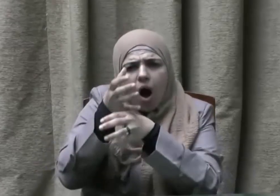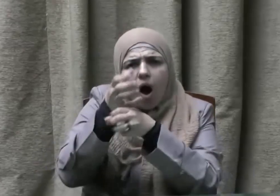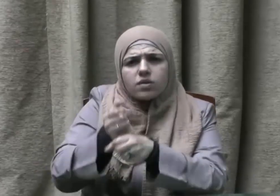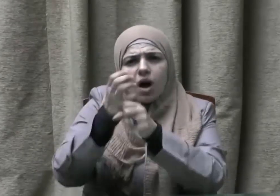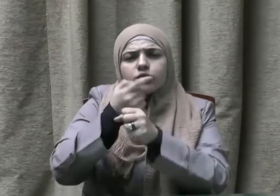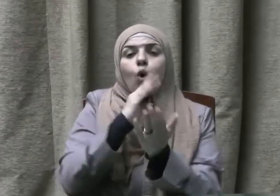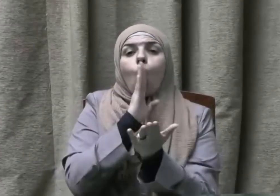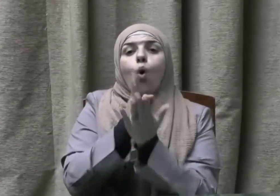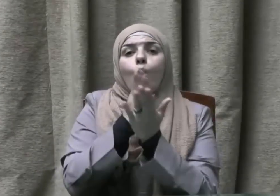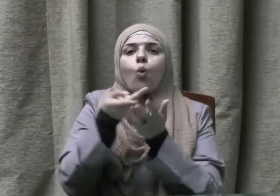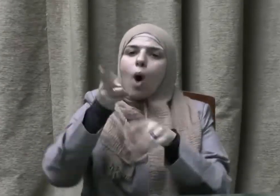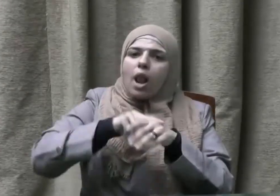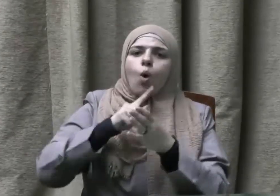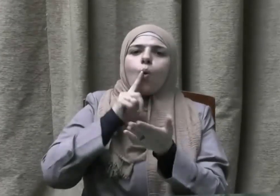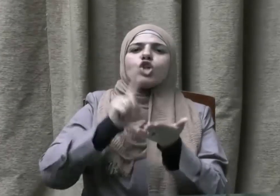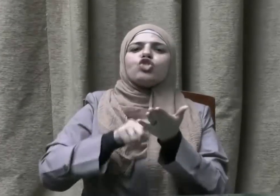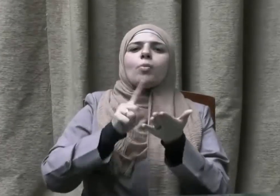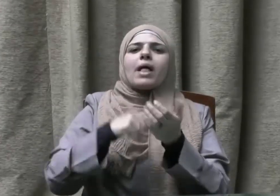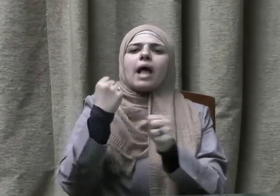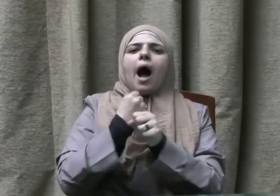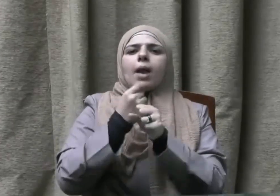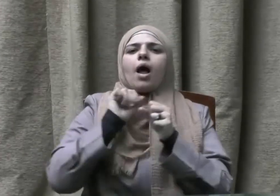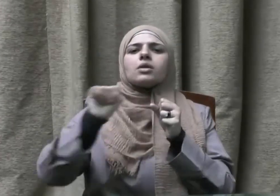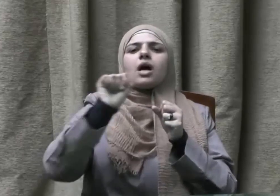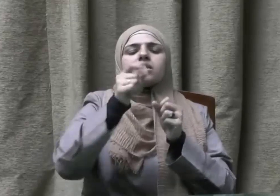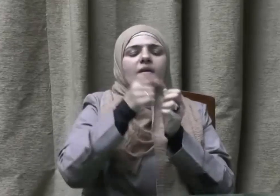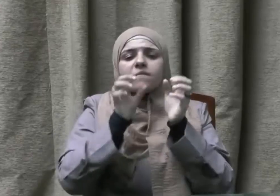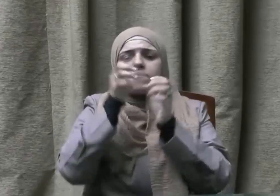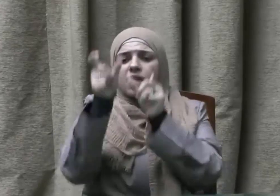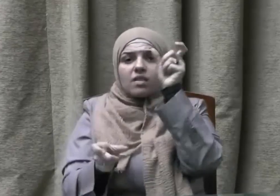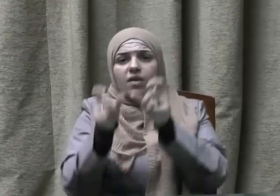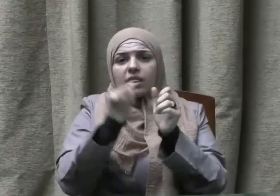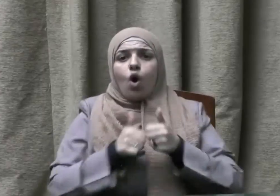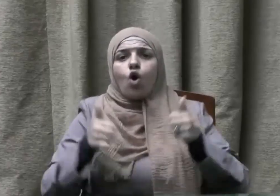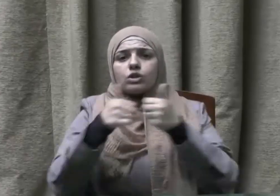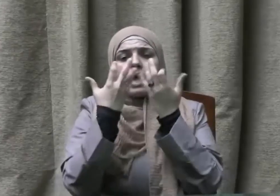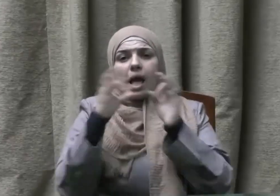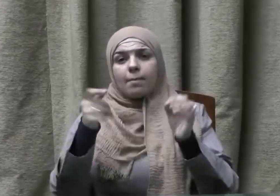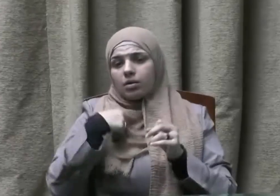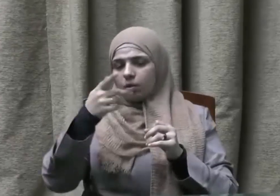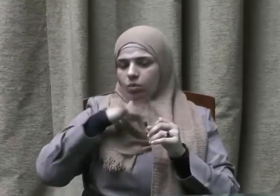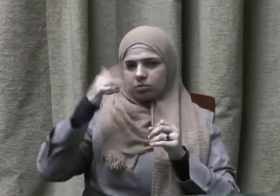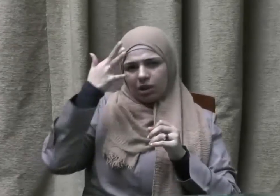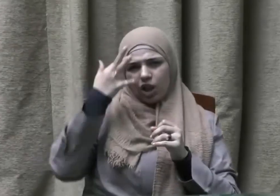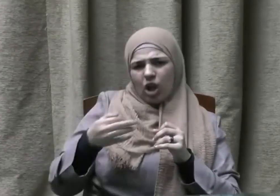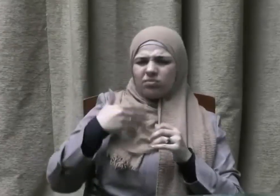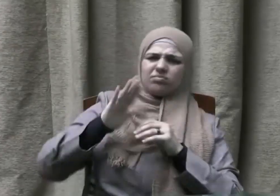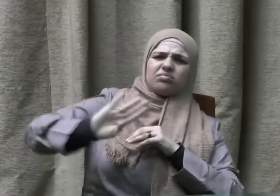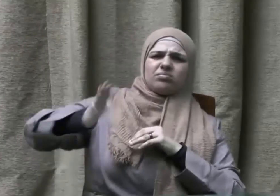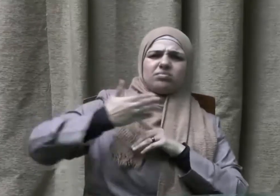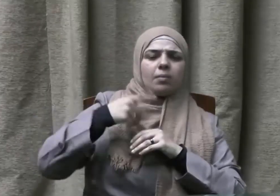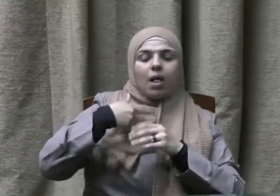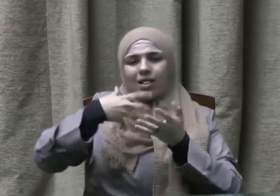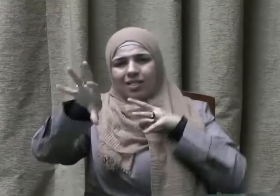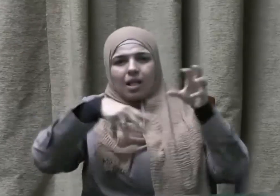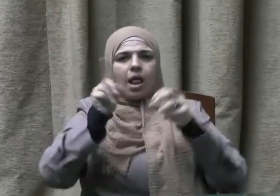رعيته فنجاح الأسرة والسكرارها مرهون بالمحافظة على الحقوق والواجبات